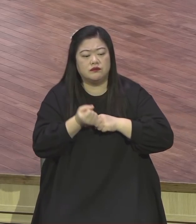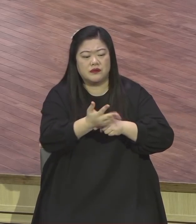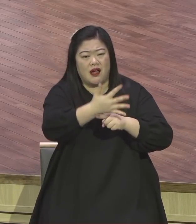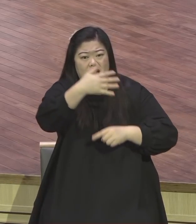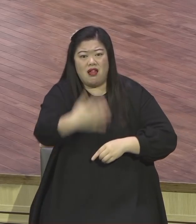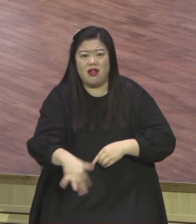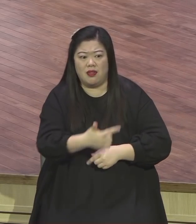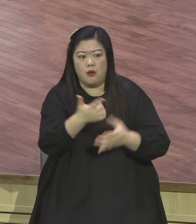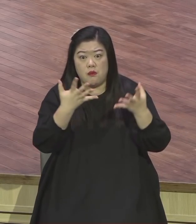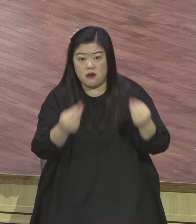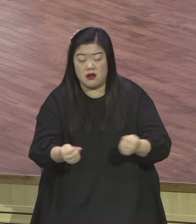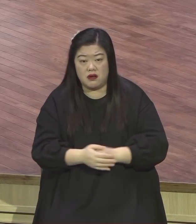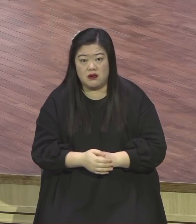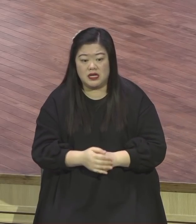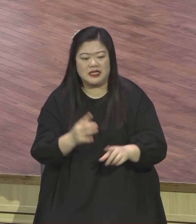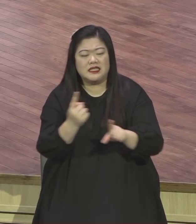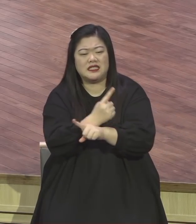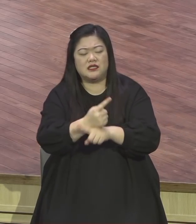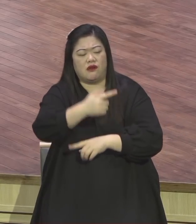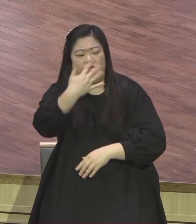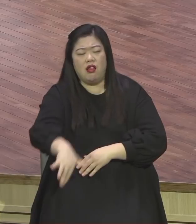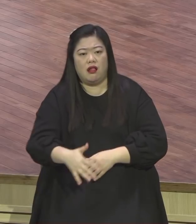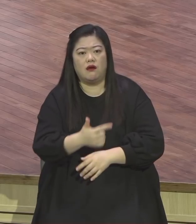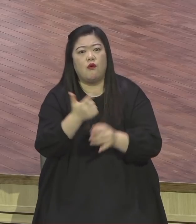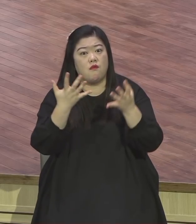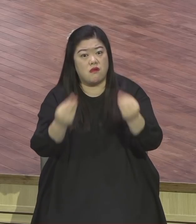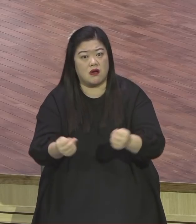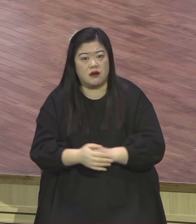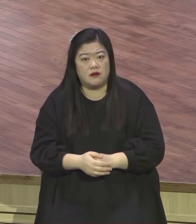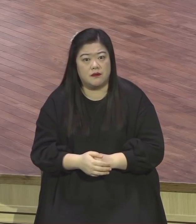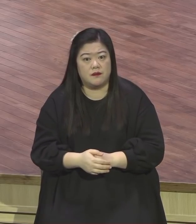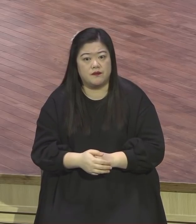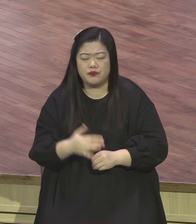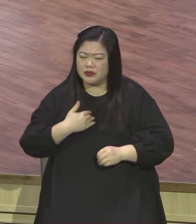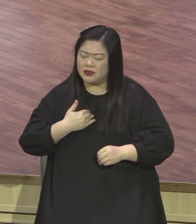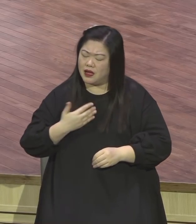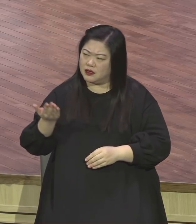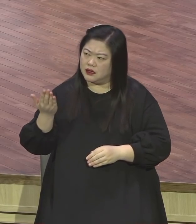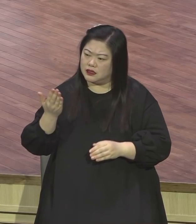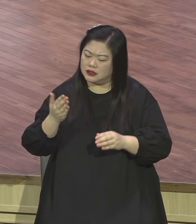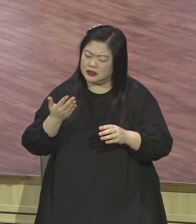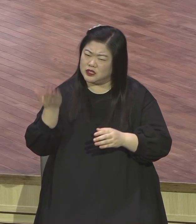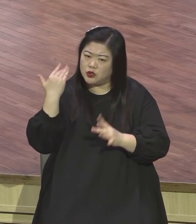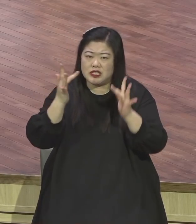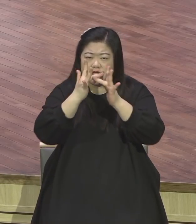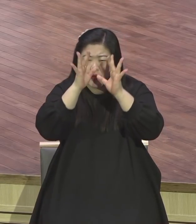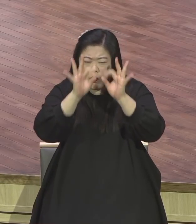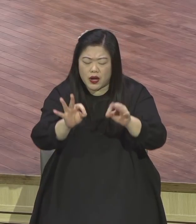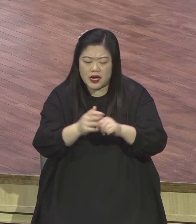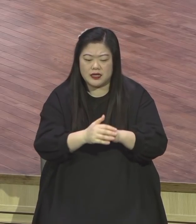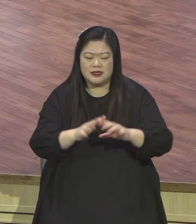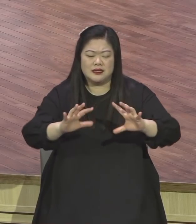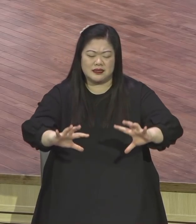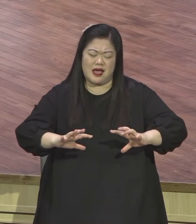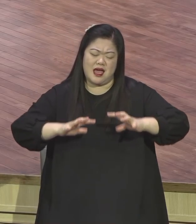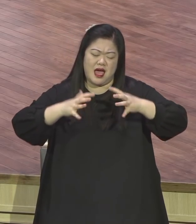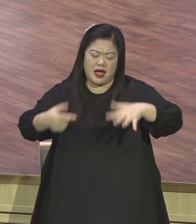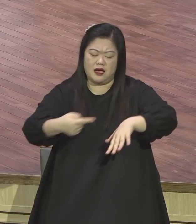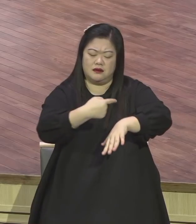237개국 저가 알기로는 만 4천 종족이에요 저는 늘 그렇게 기도하고 있어요 매일 만 4천 2만 237개국 만